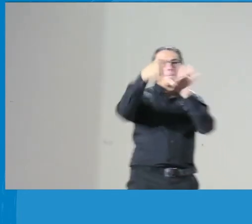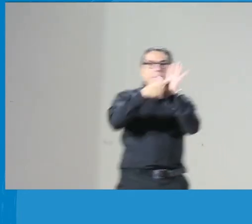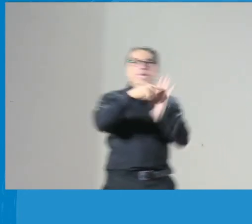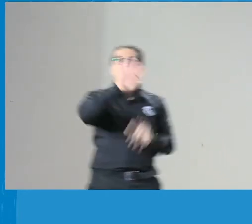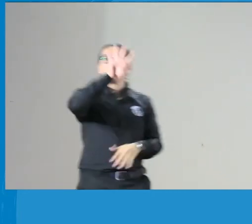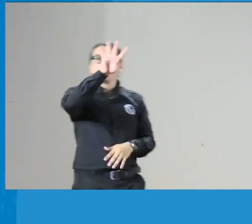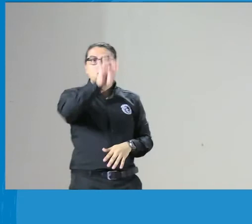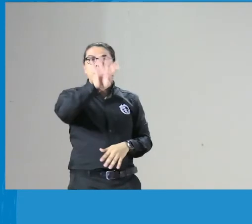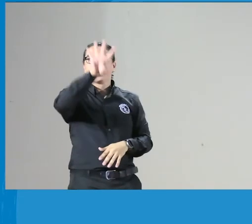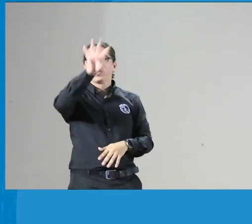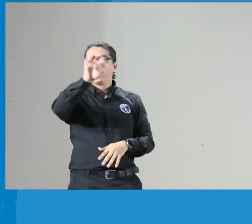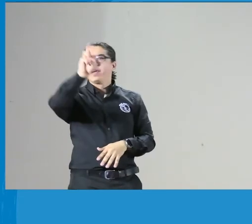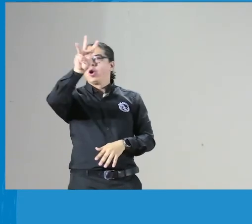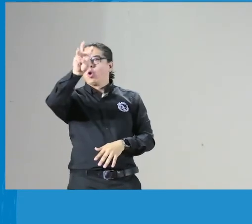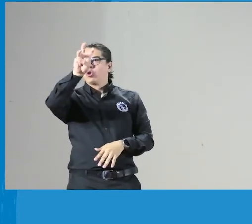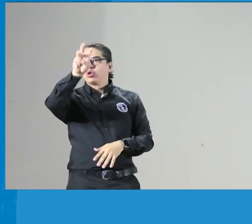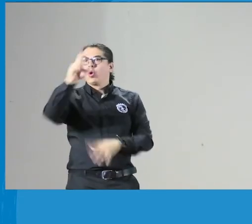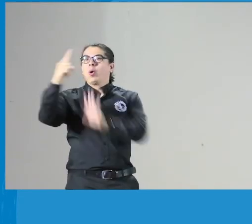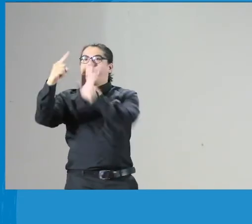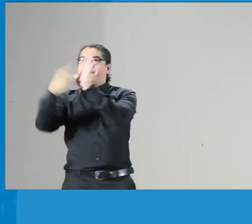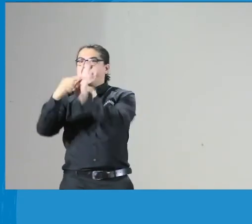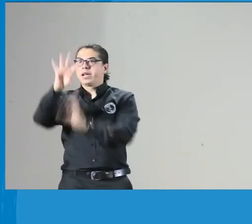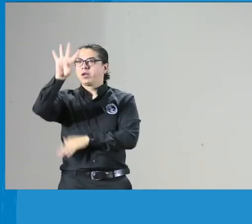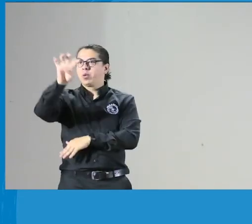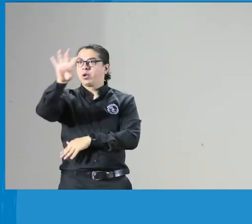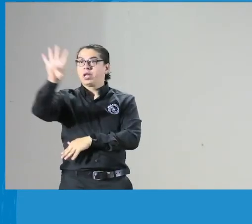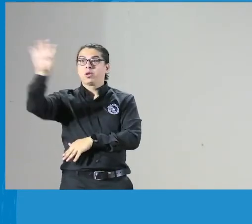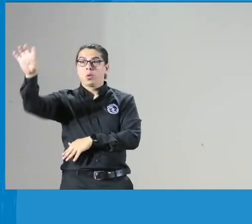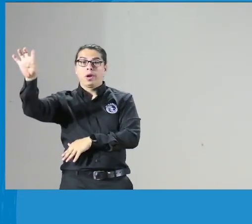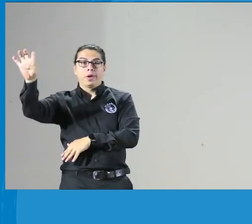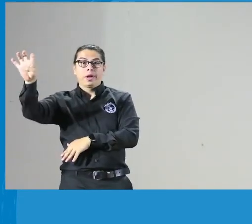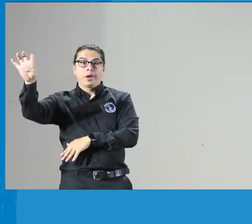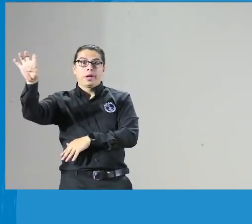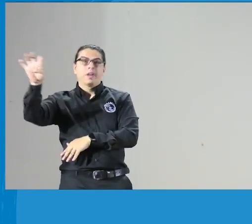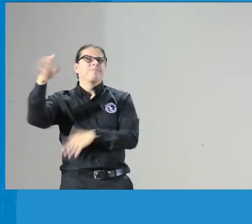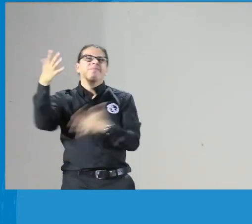para el año 1998 y 1999